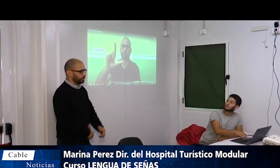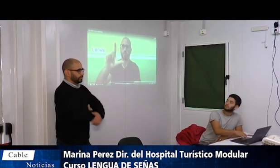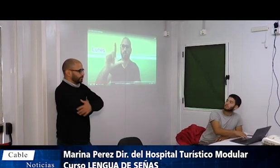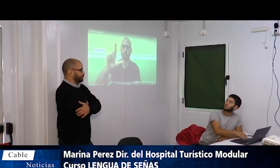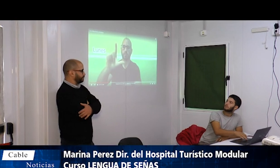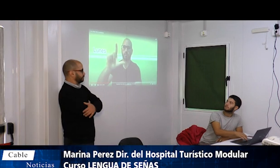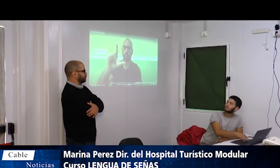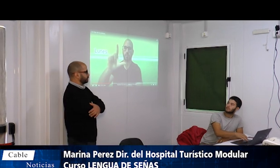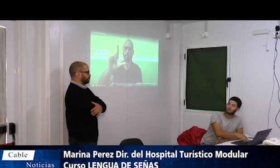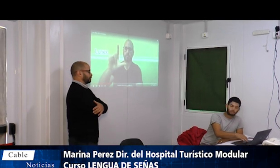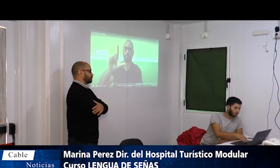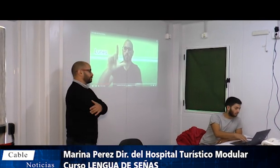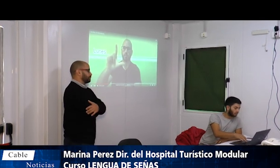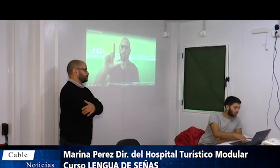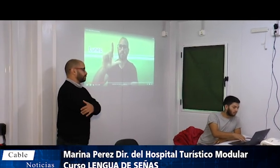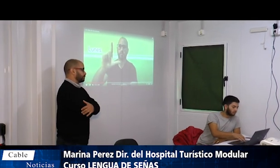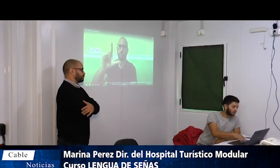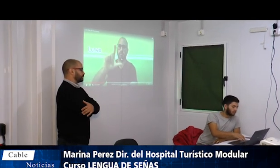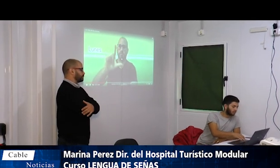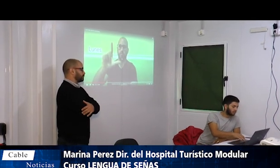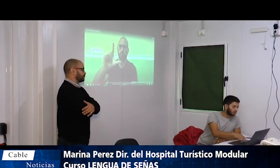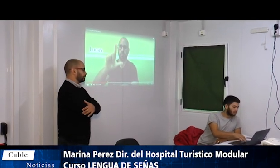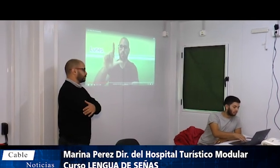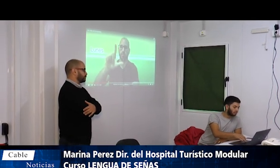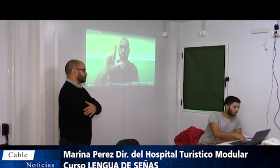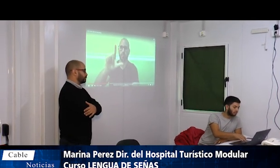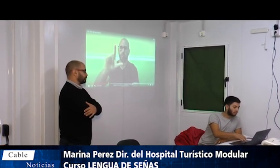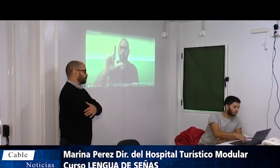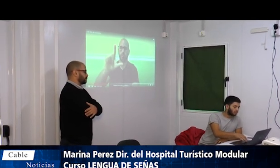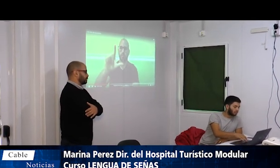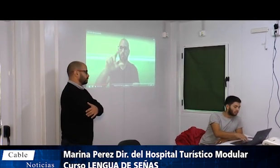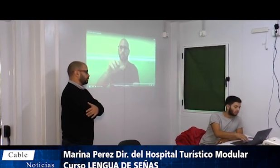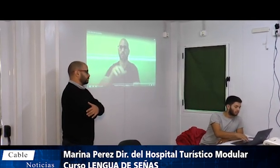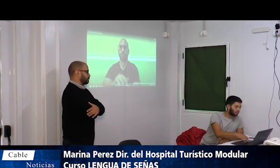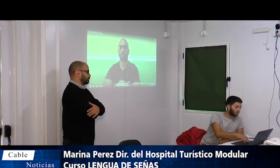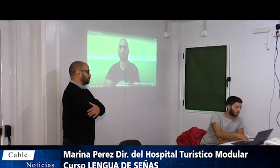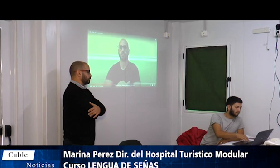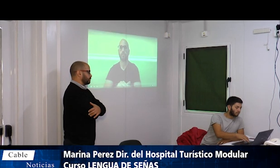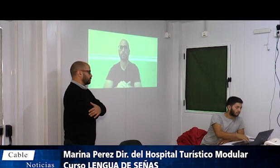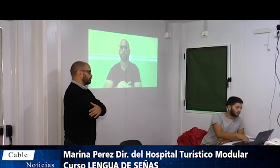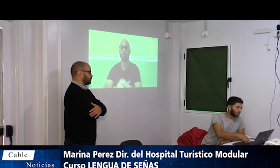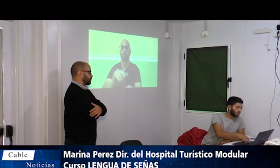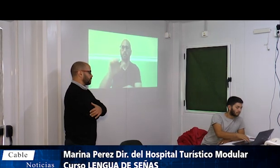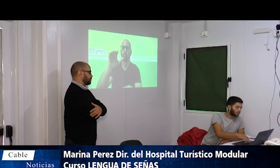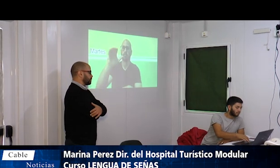oportunidad única, la verdad aprovechamos al máximo este nuevo territorio,